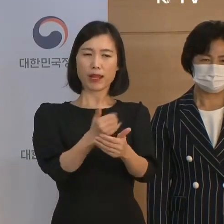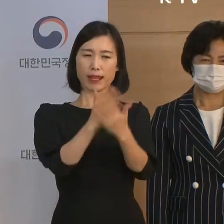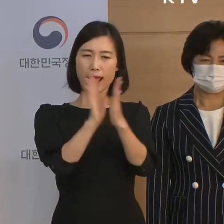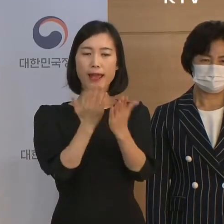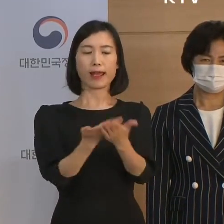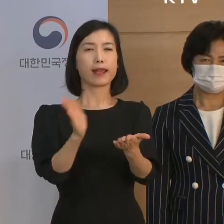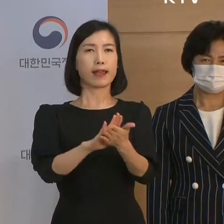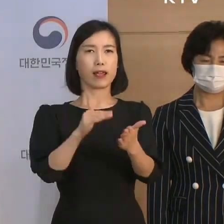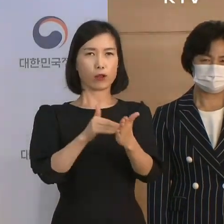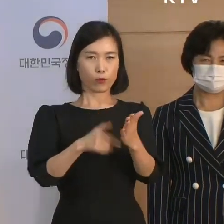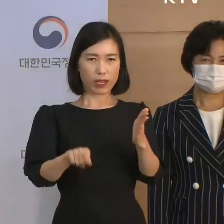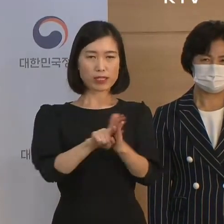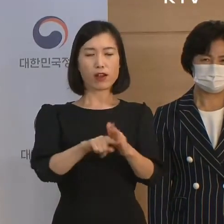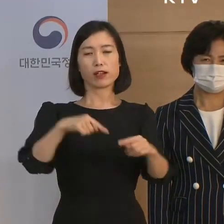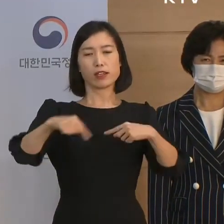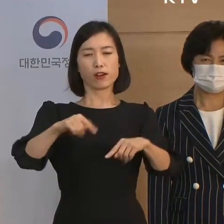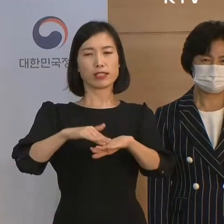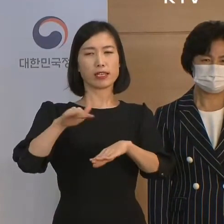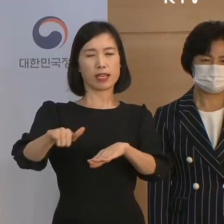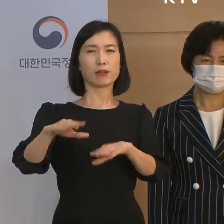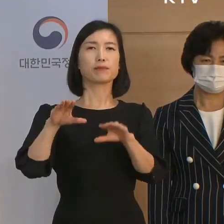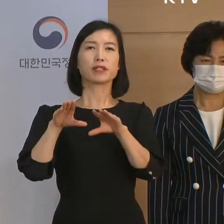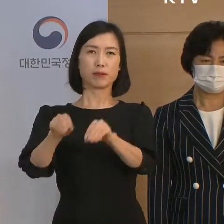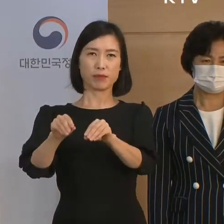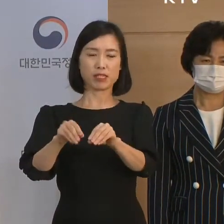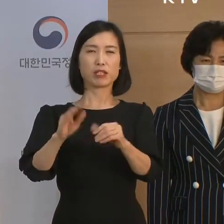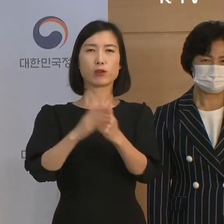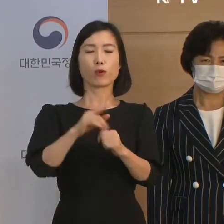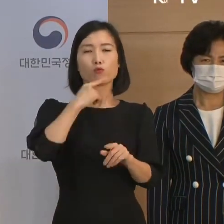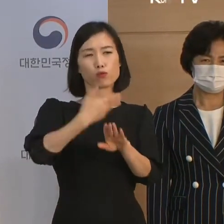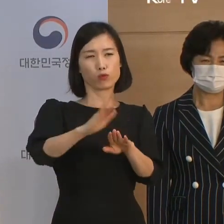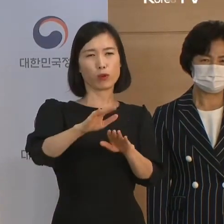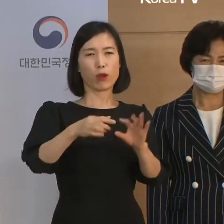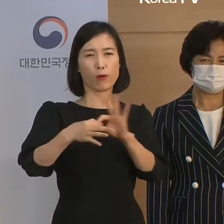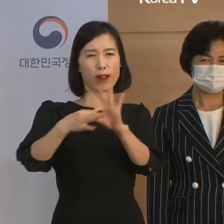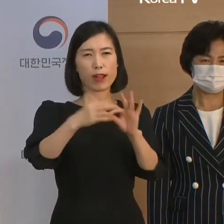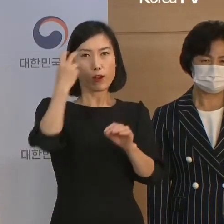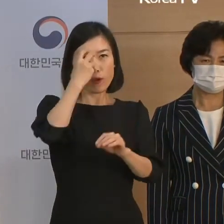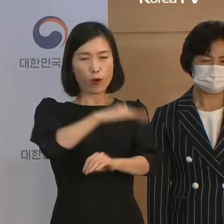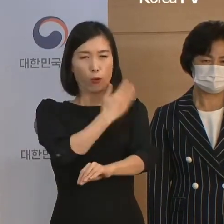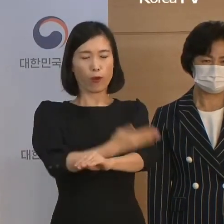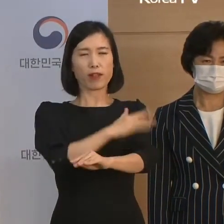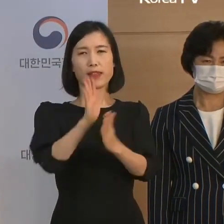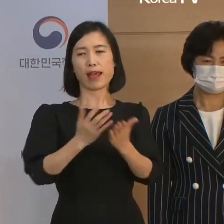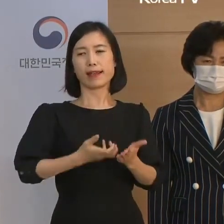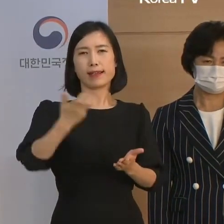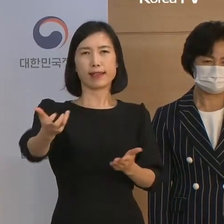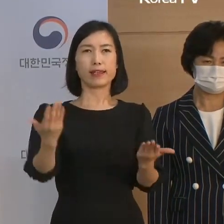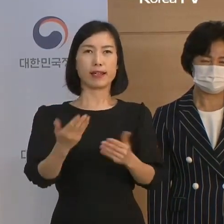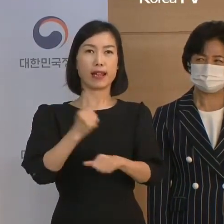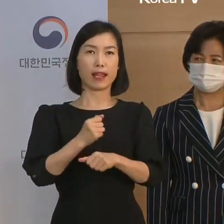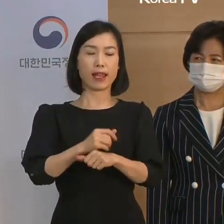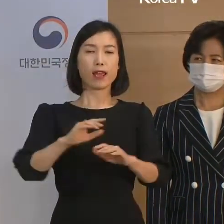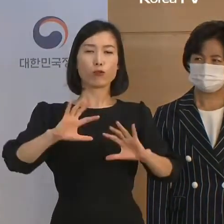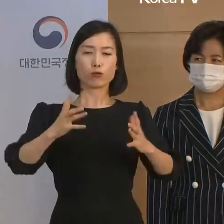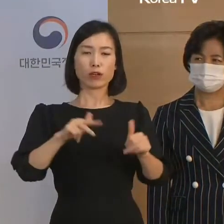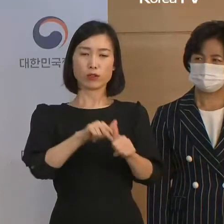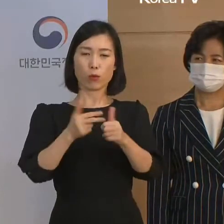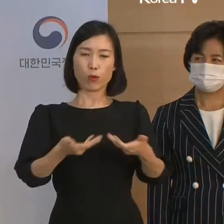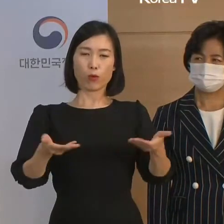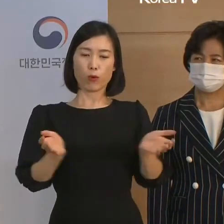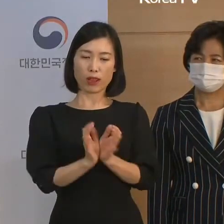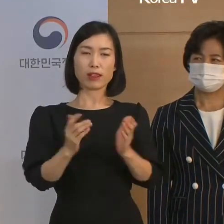정치 개입 금지와 대공수사권 이권을 볼자로 하는 국정원법 개정안이 빠른 시일 내에